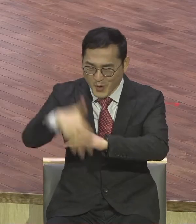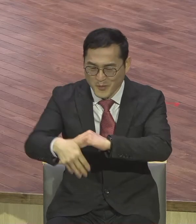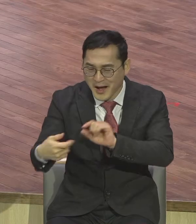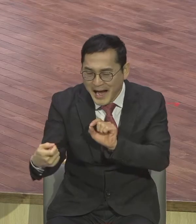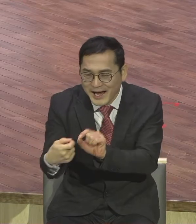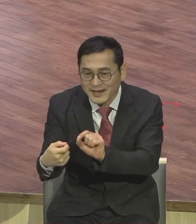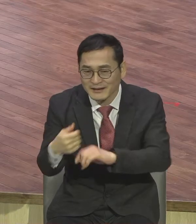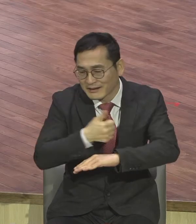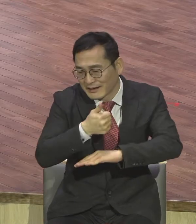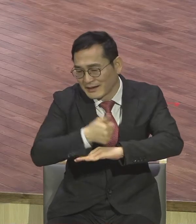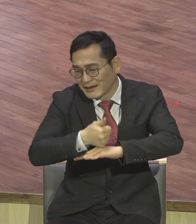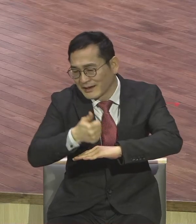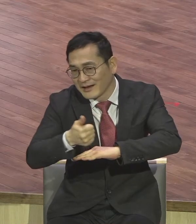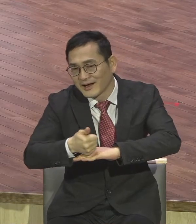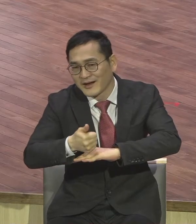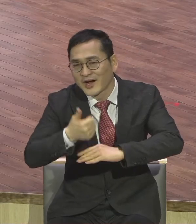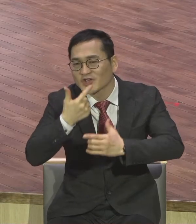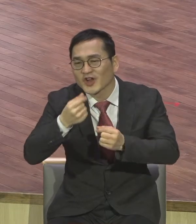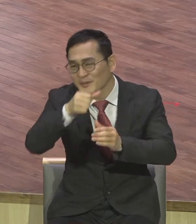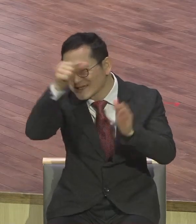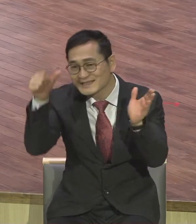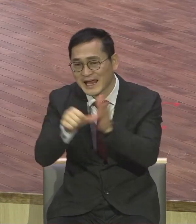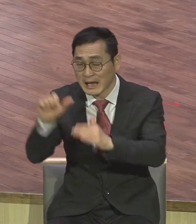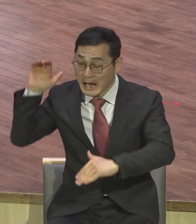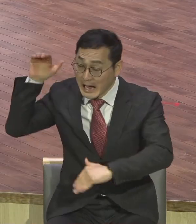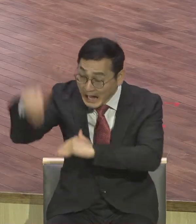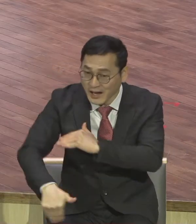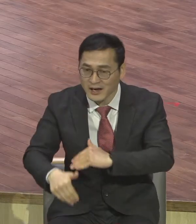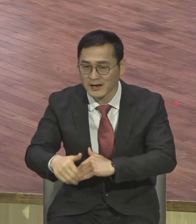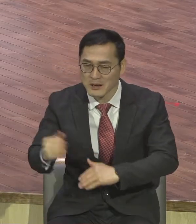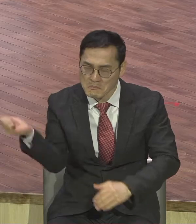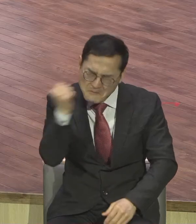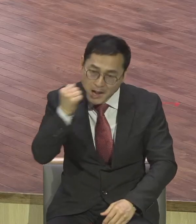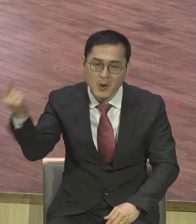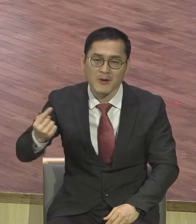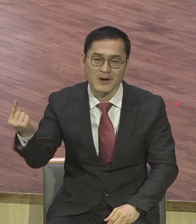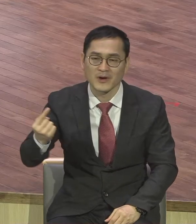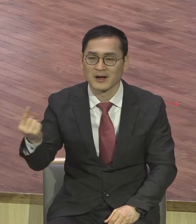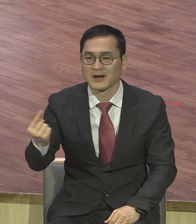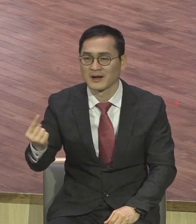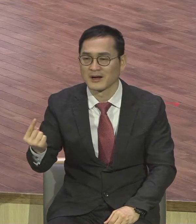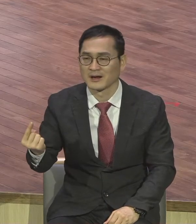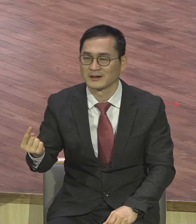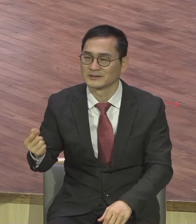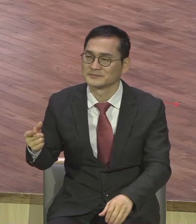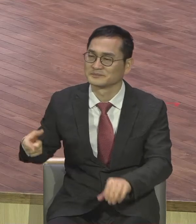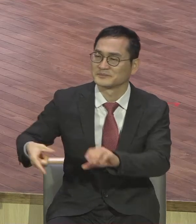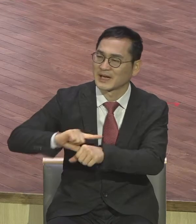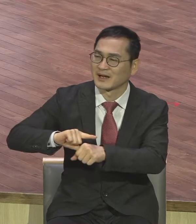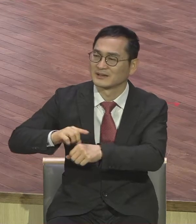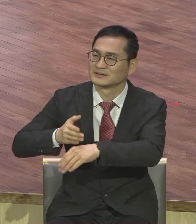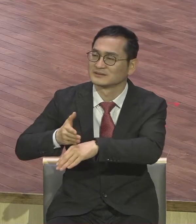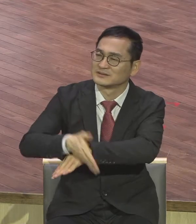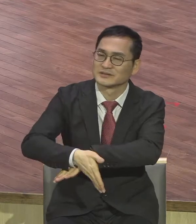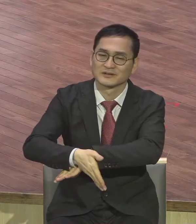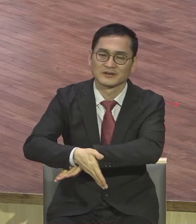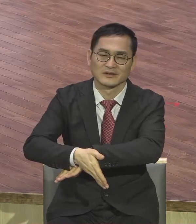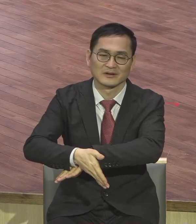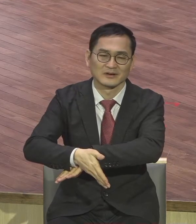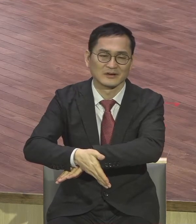와 있어 그러니까 이제는 때가 늦어버린 거예요. 어쩔 수 없이 이제는 추락할 수밖에